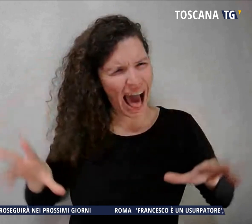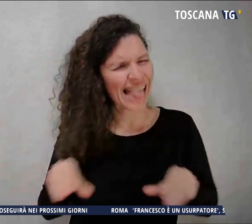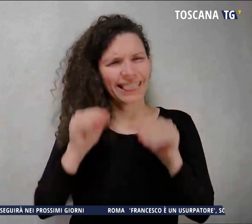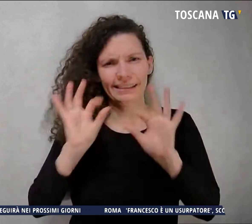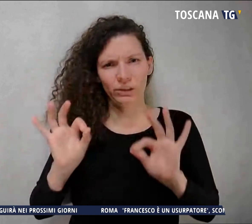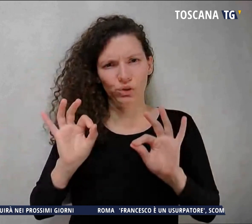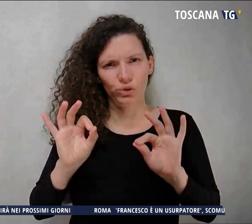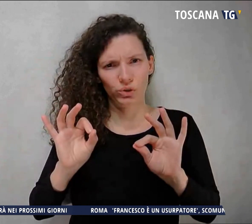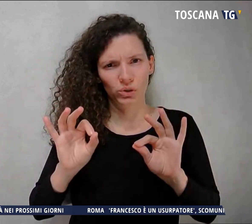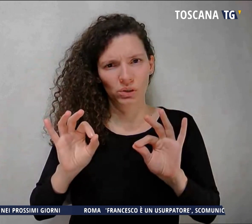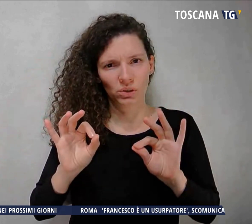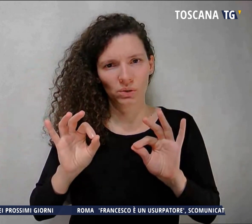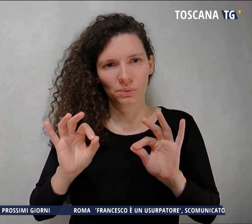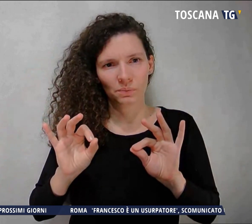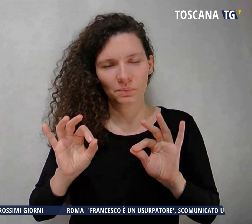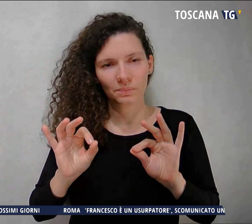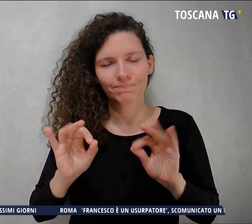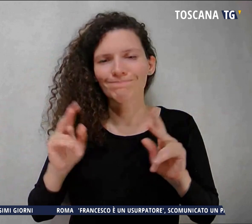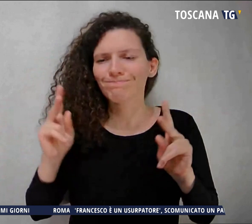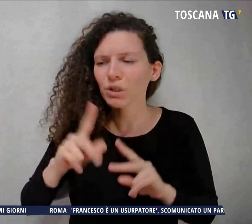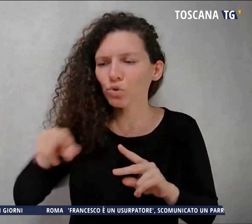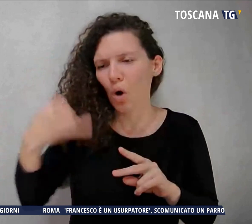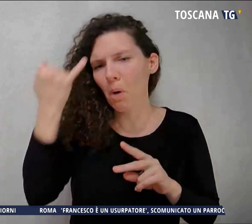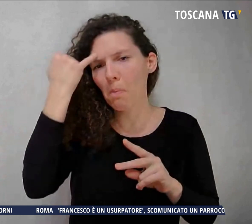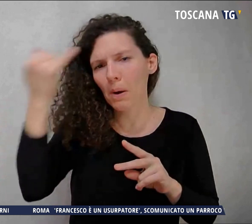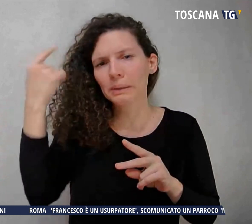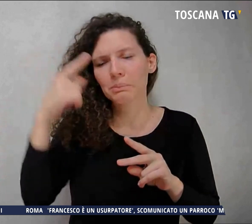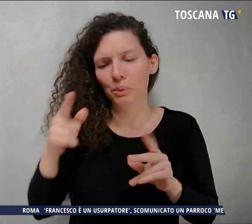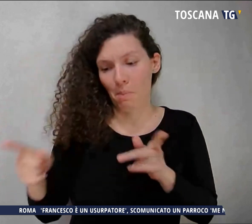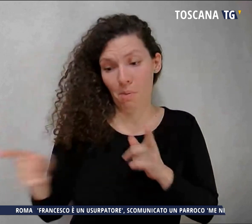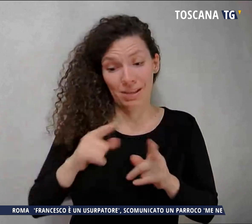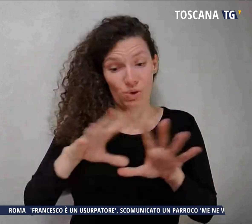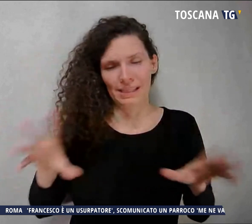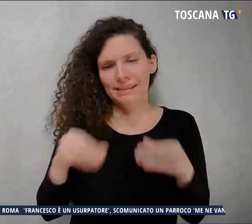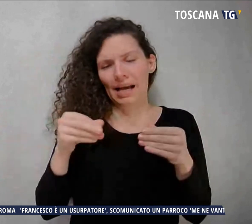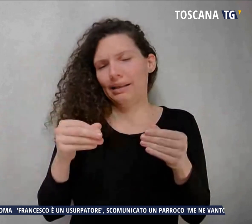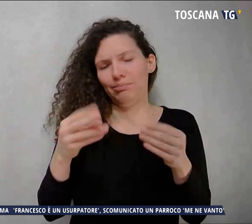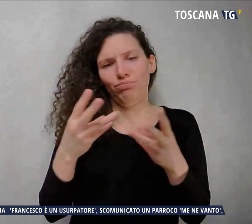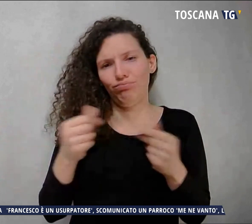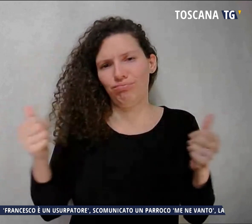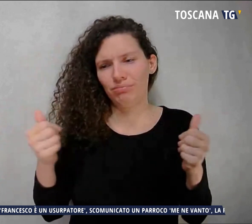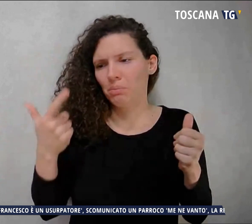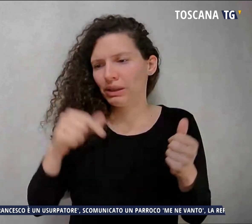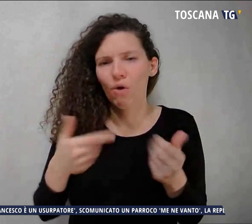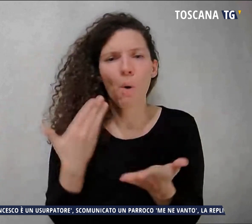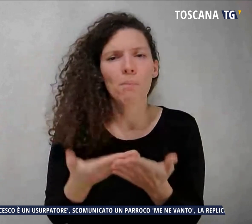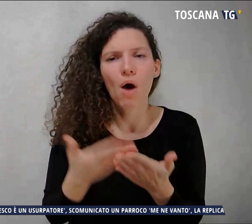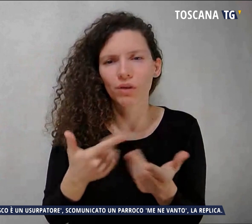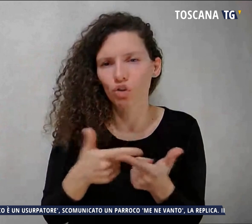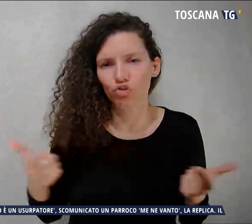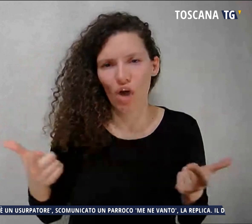vicenda ma che non ebbe, almeno in quella fase, riscontri idonei a tenerla in